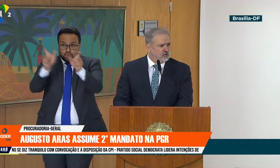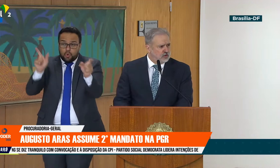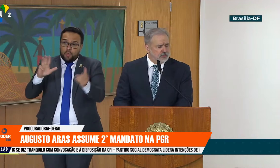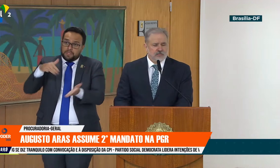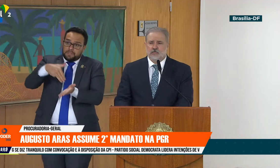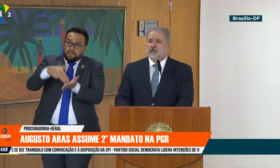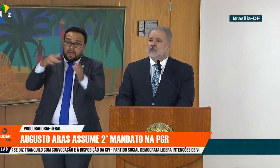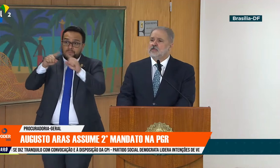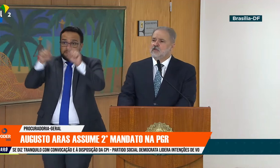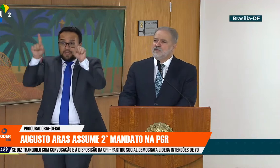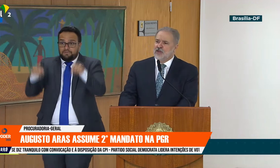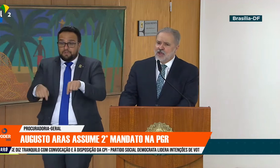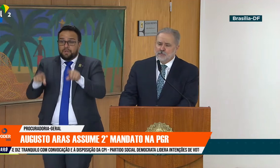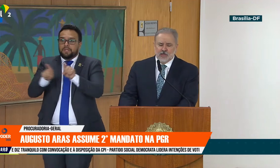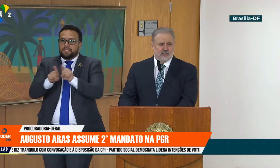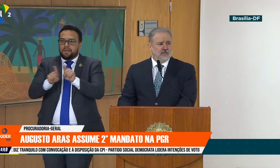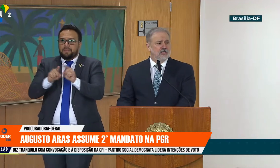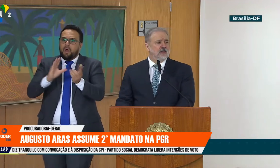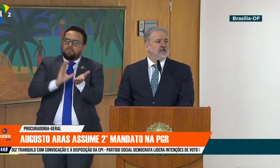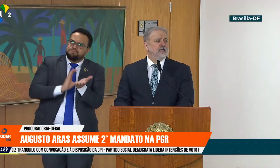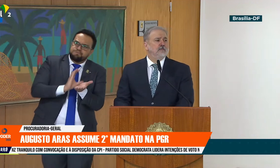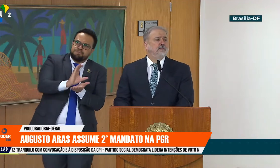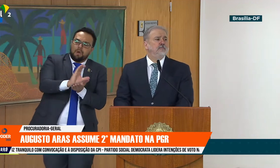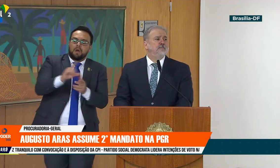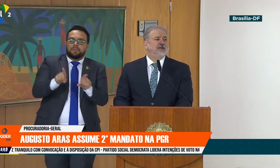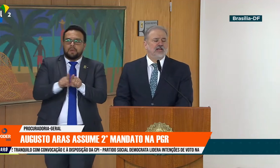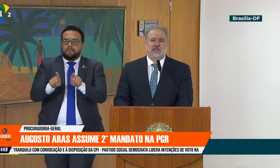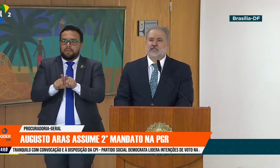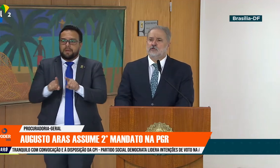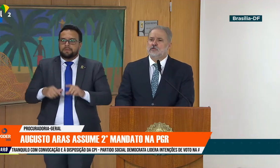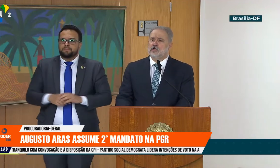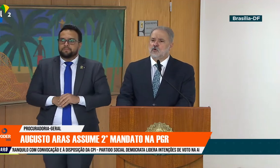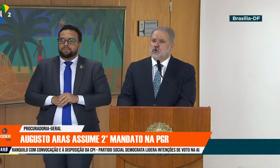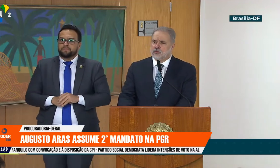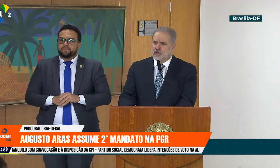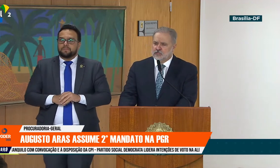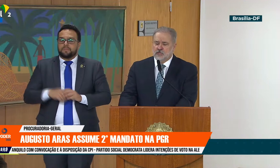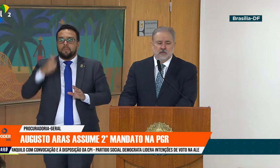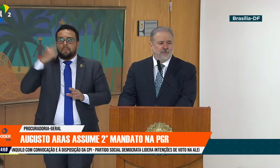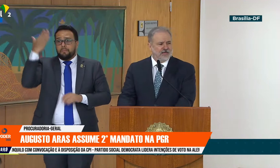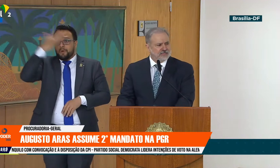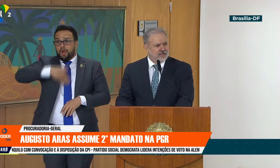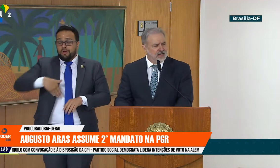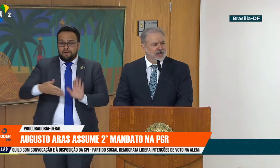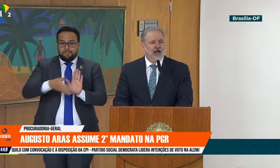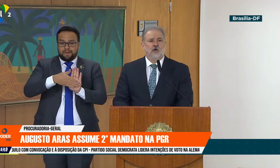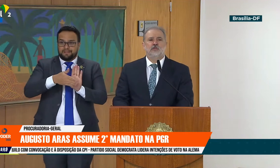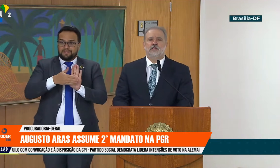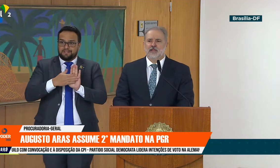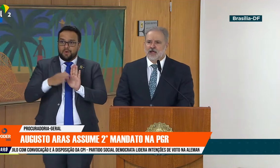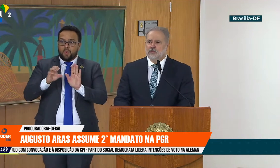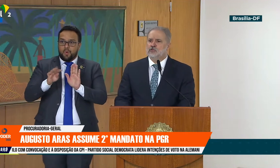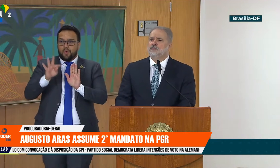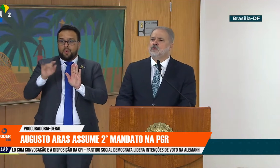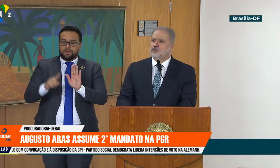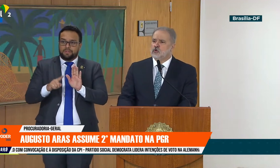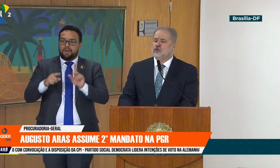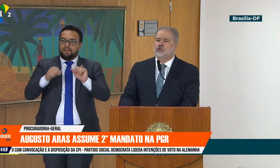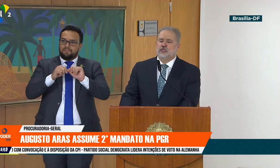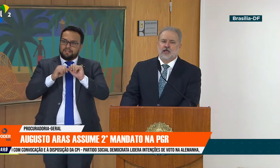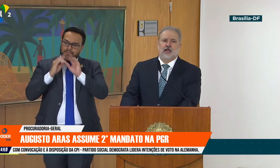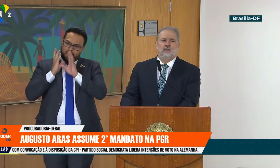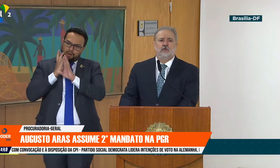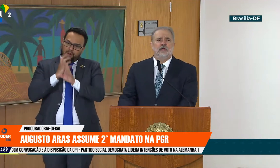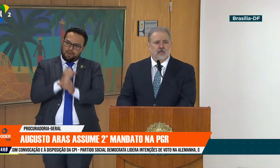de servidores, de verbas e de prestação de contas para serem auditados